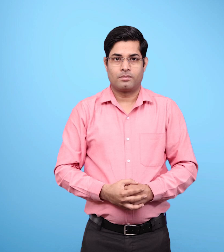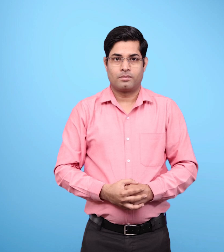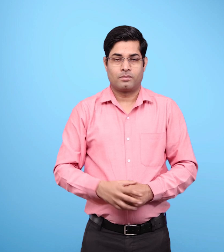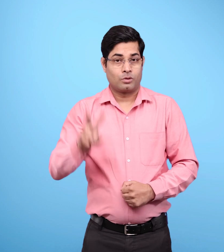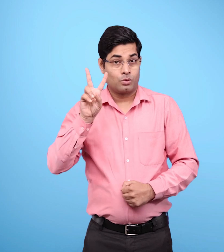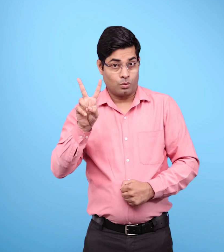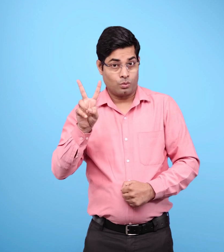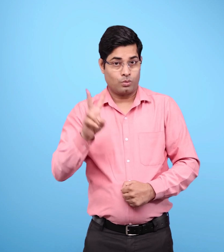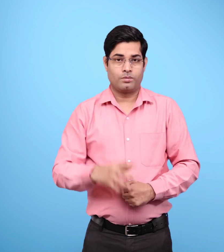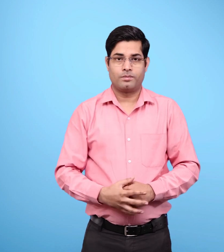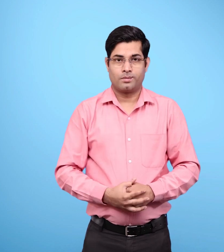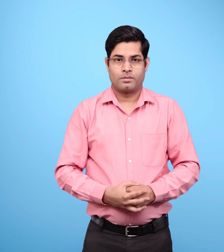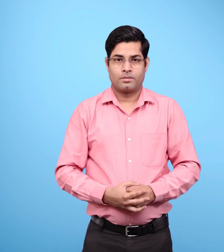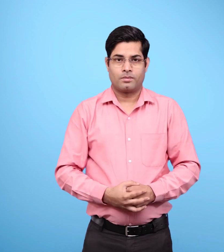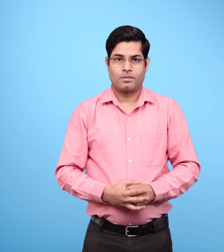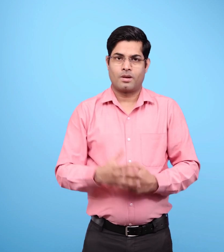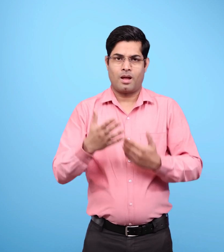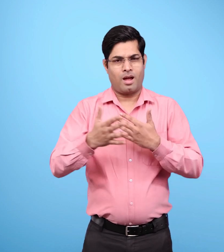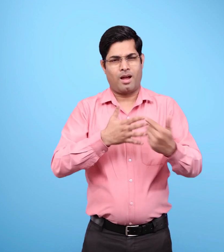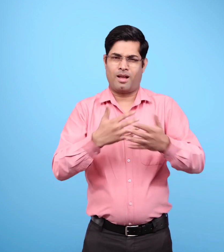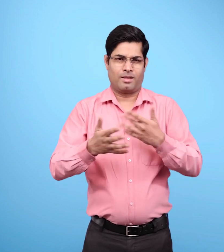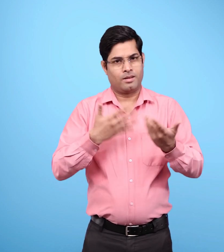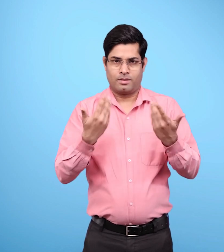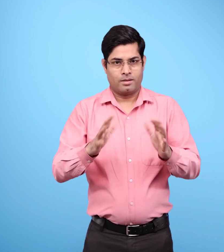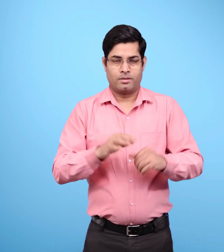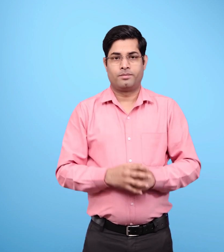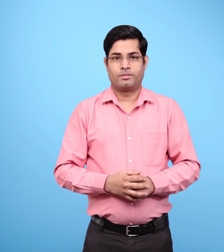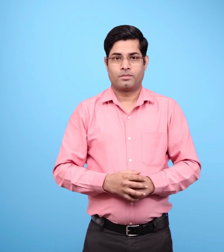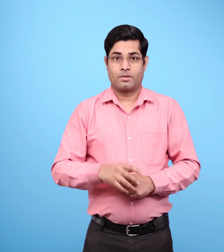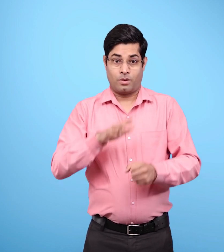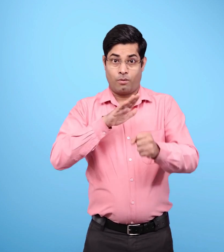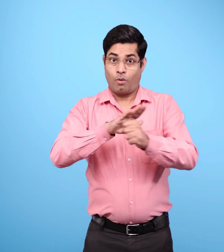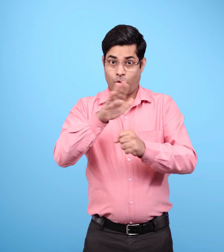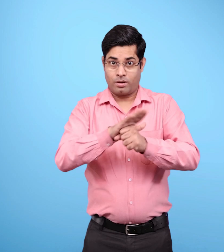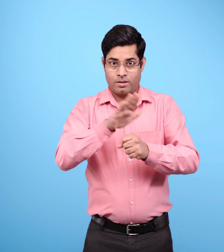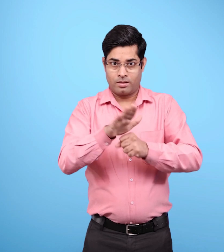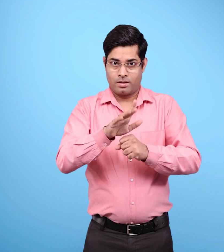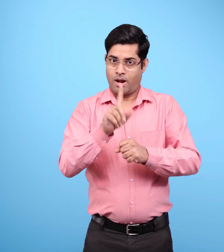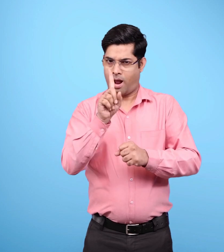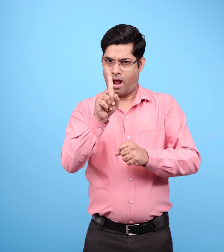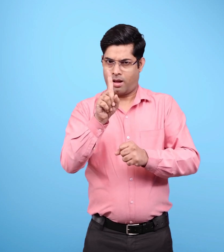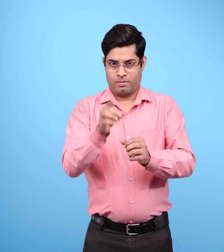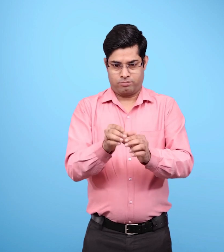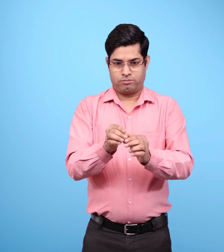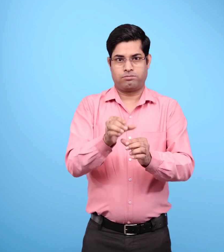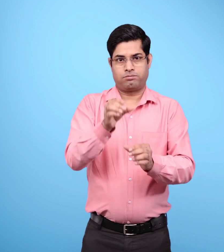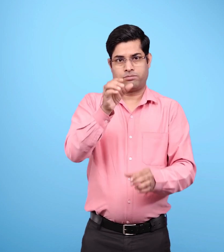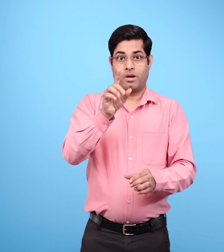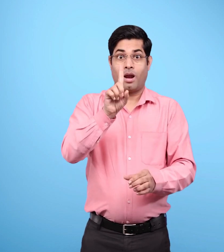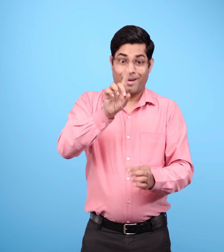दूसरा किसी दिन धूप के समय एक मीटर लंबी तथा सीधी एक छड़ी लें